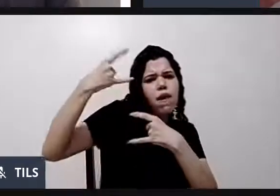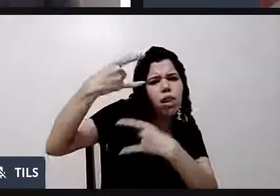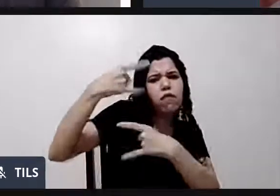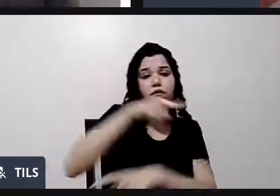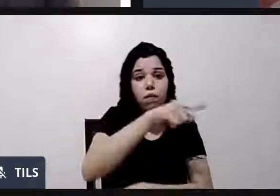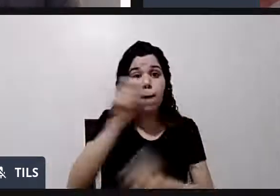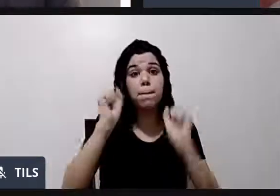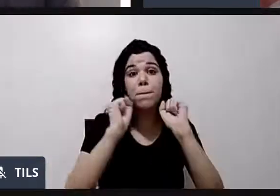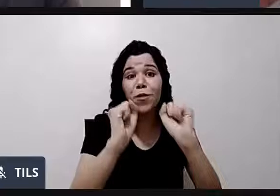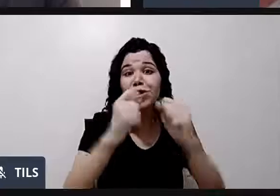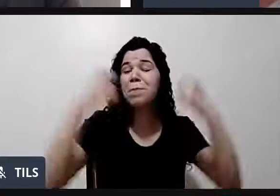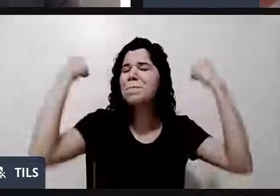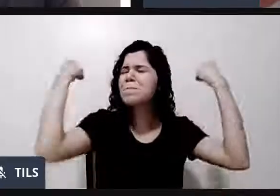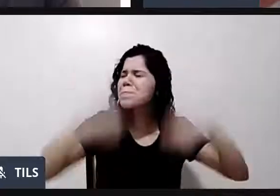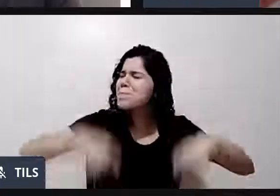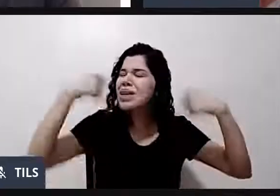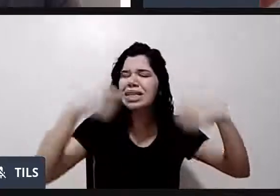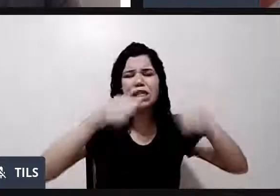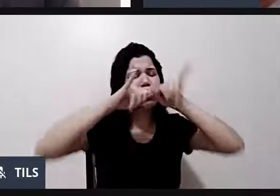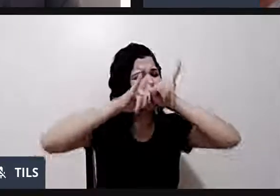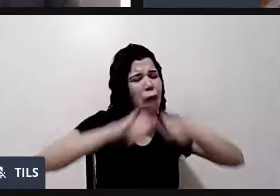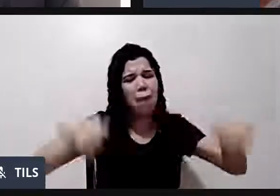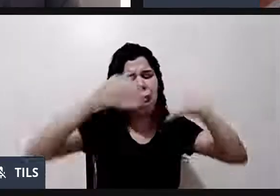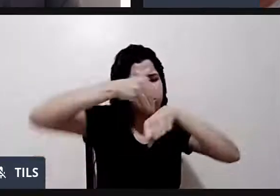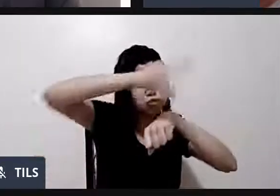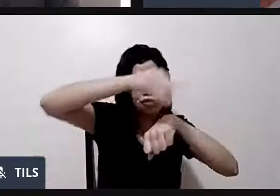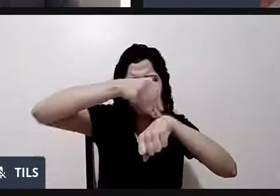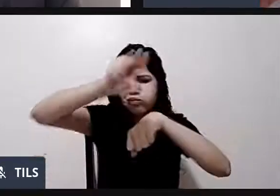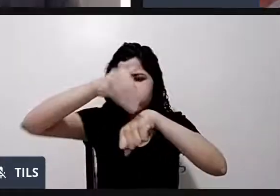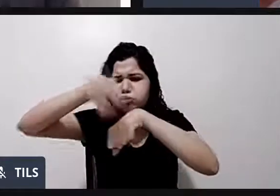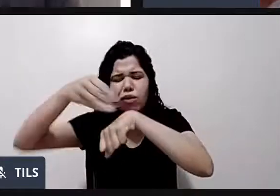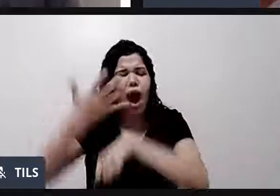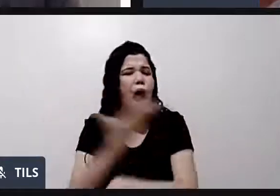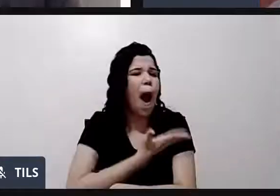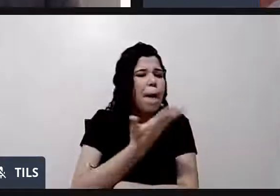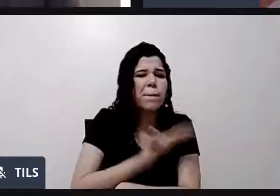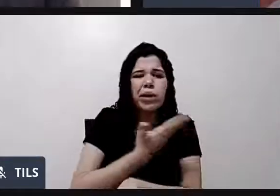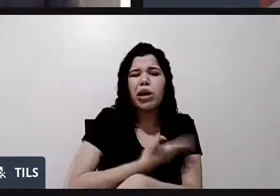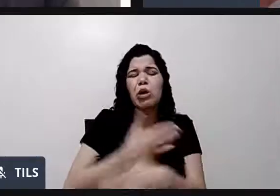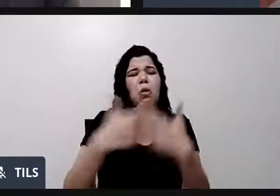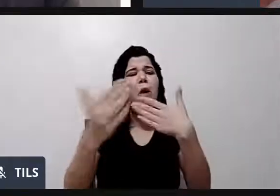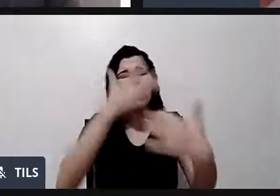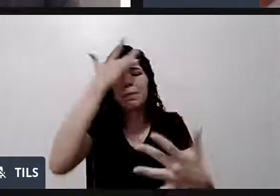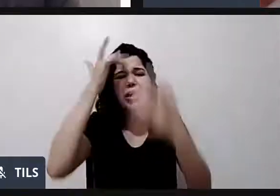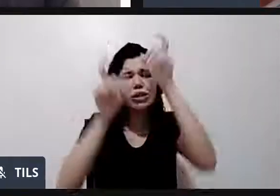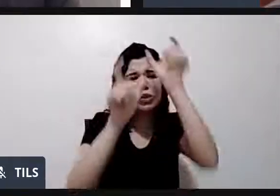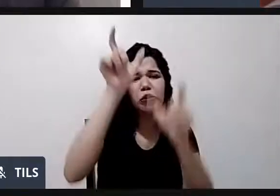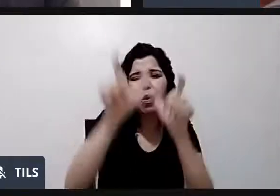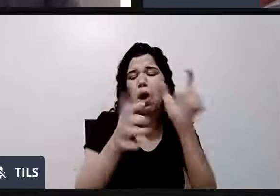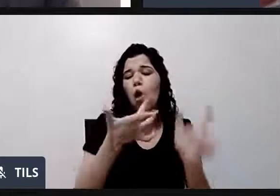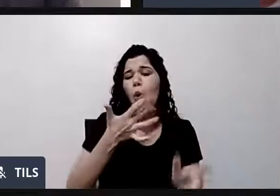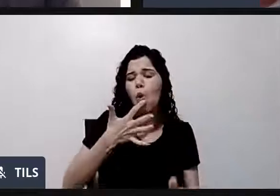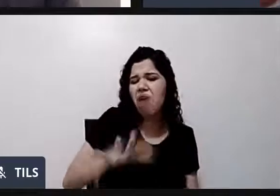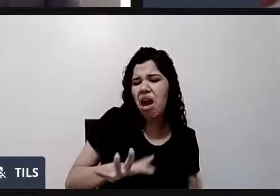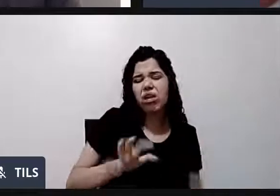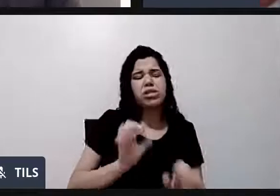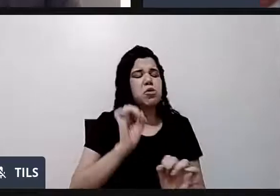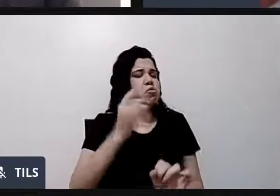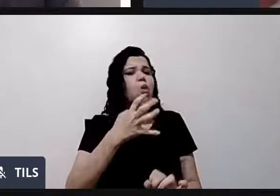você deve compartilhar com amigos, com colegas, com conhecidos, com desconhecidos. A gente tem dentro